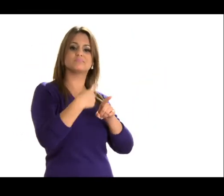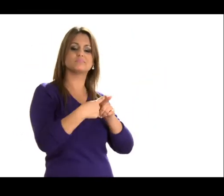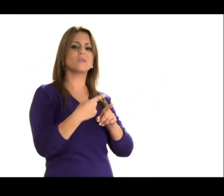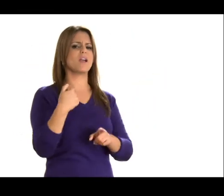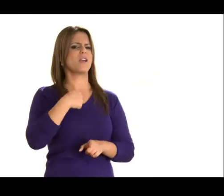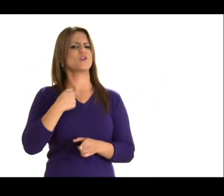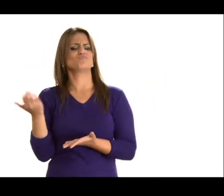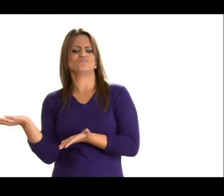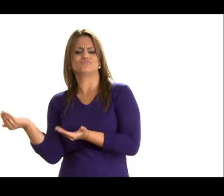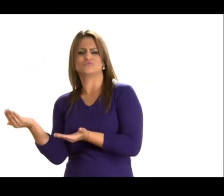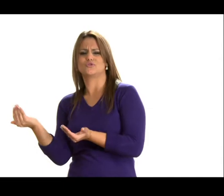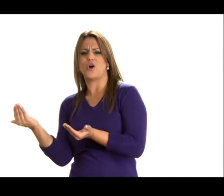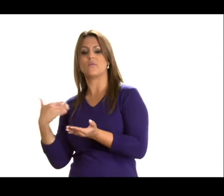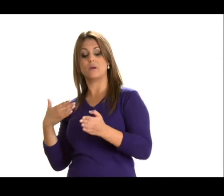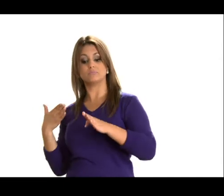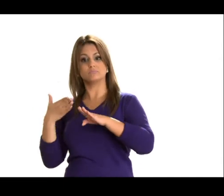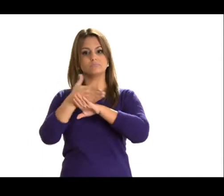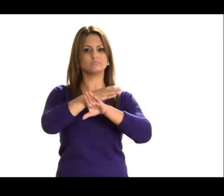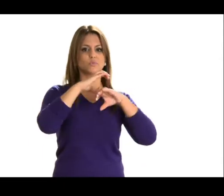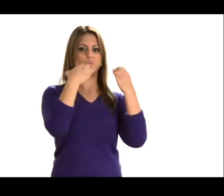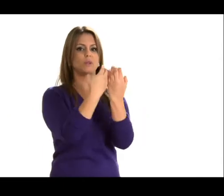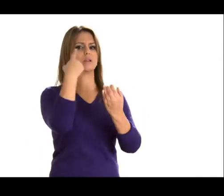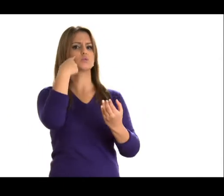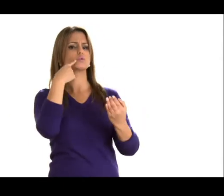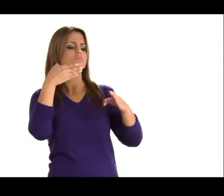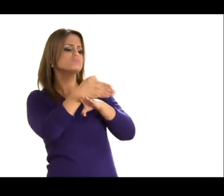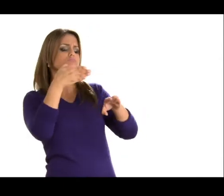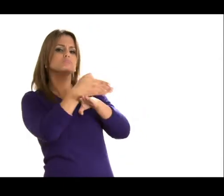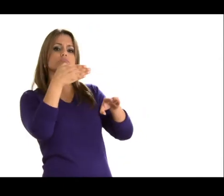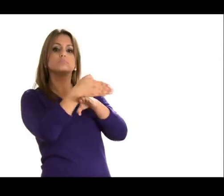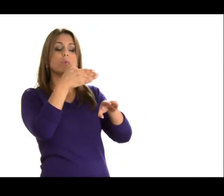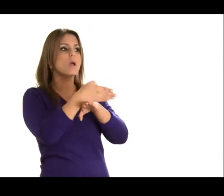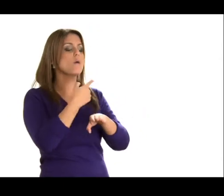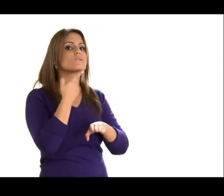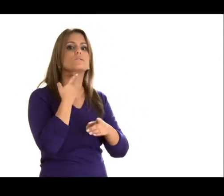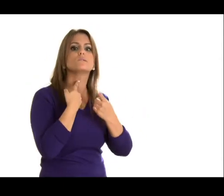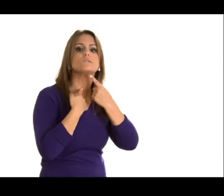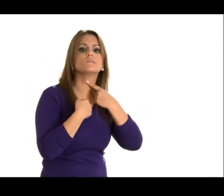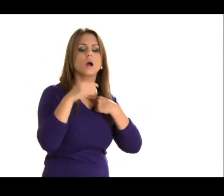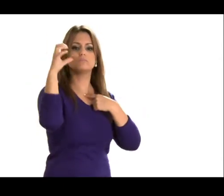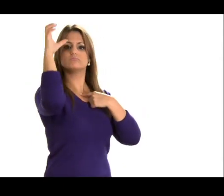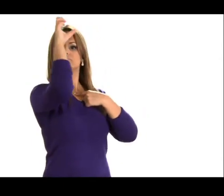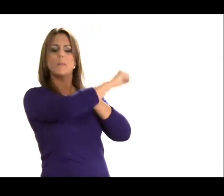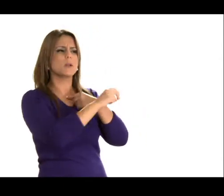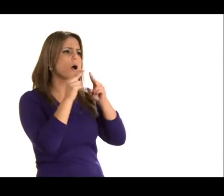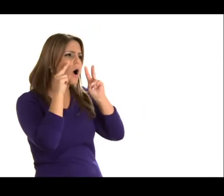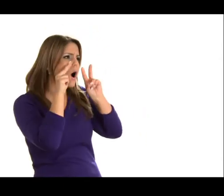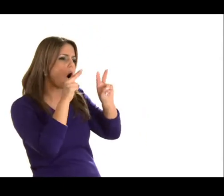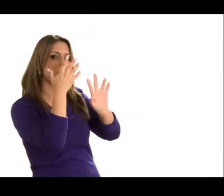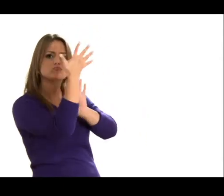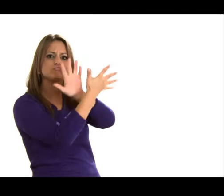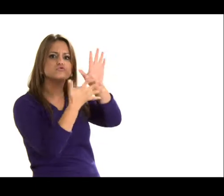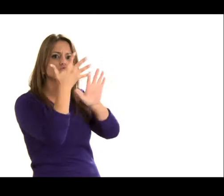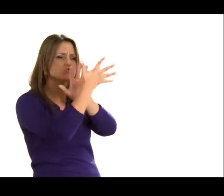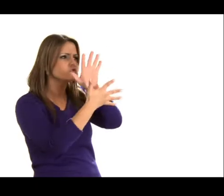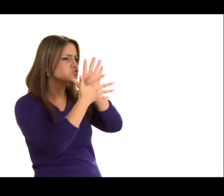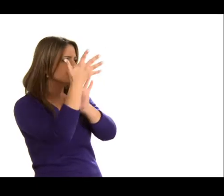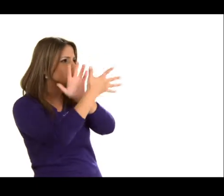Quando eu era adolescente, eu entrei na comunidade surda e participava atentamente, pois eu queria aprender a língua de sinais.